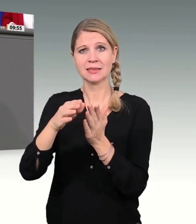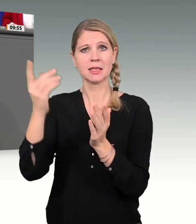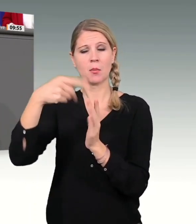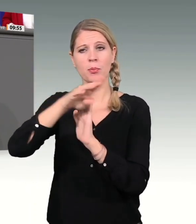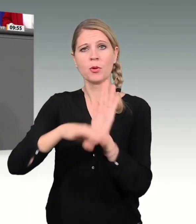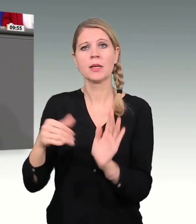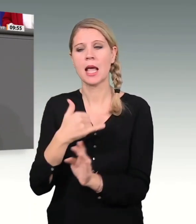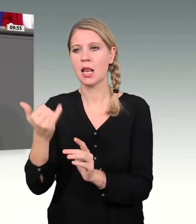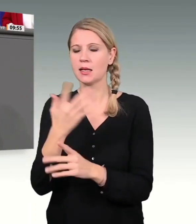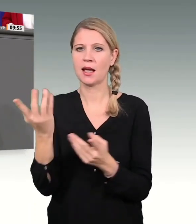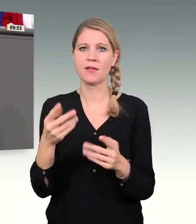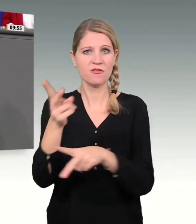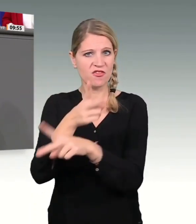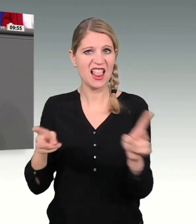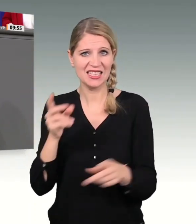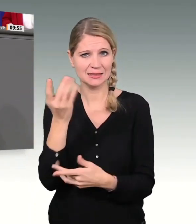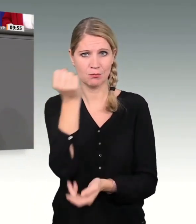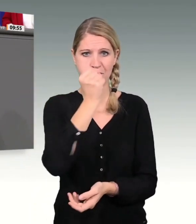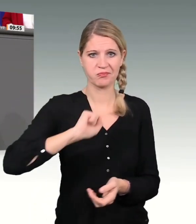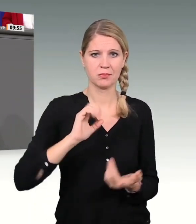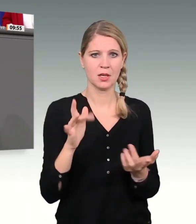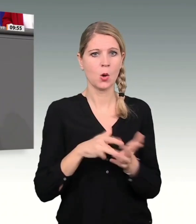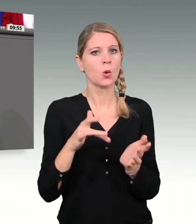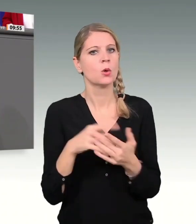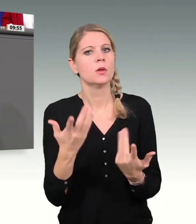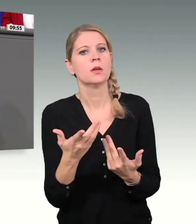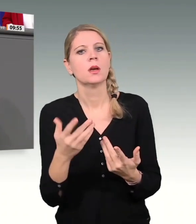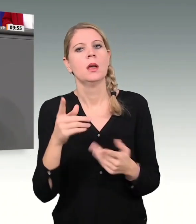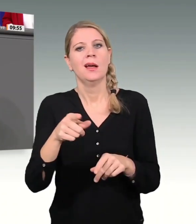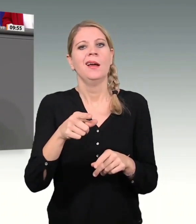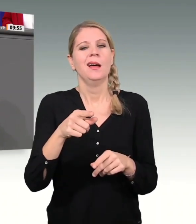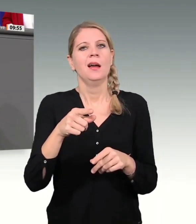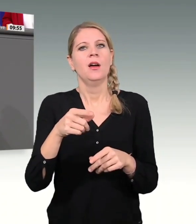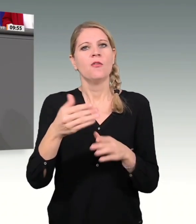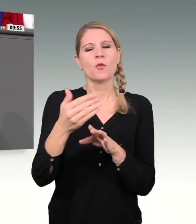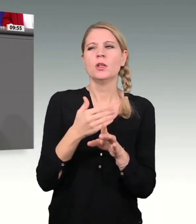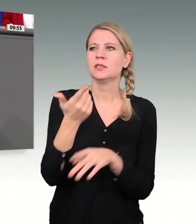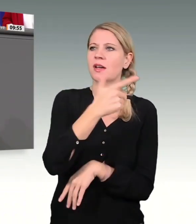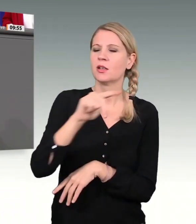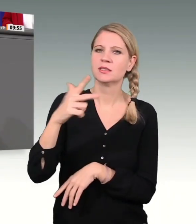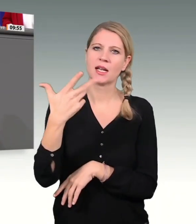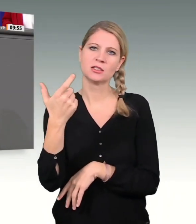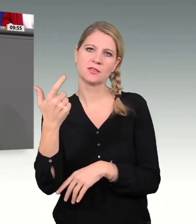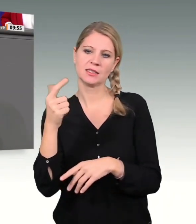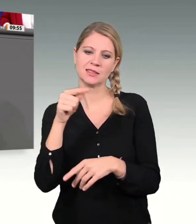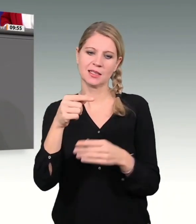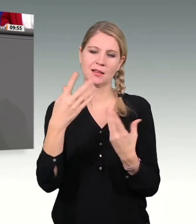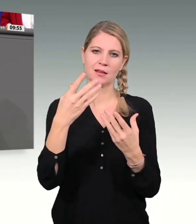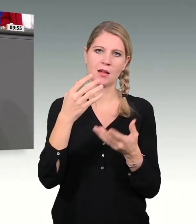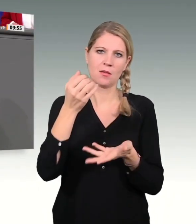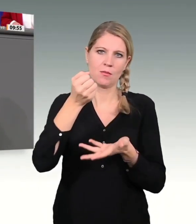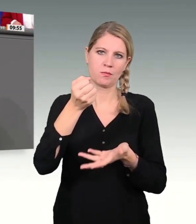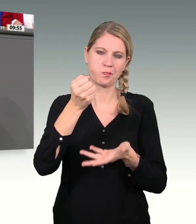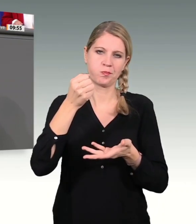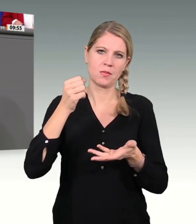weil Sie erst frühestens ab 2023 an diese Mittel dran wollen. Und mit der Umwidmung zum Klimaschutz verletzen Sie